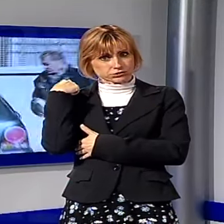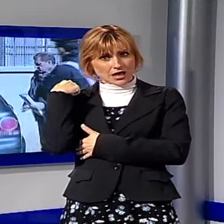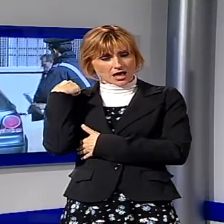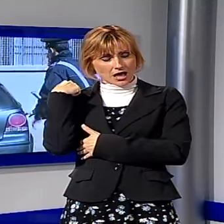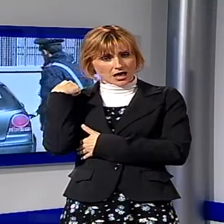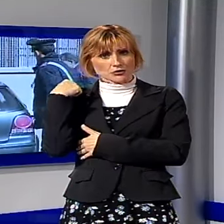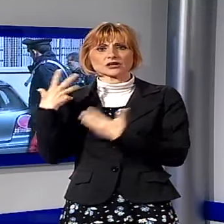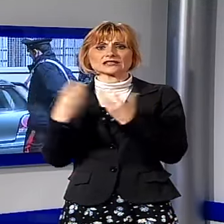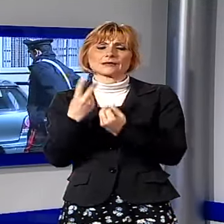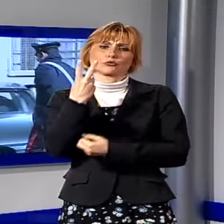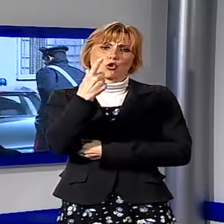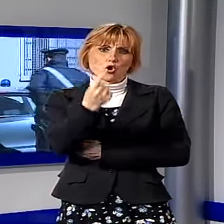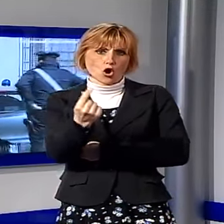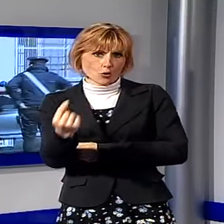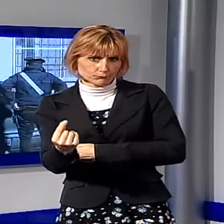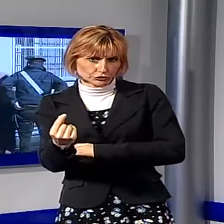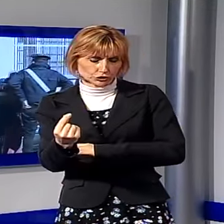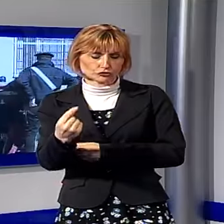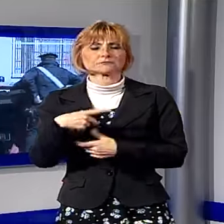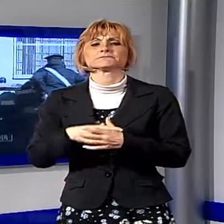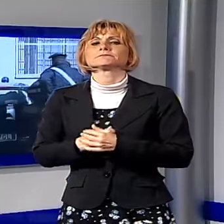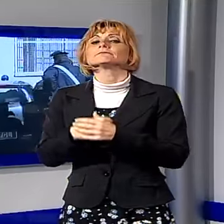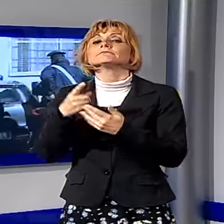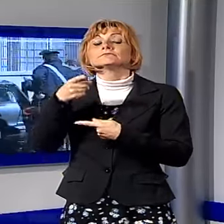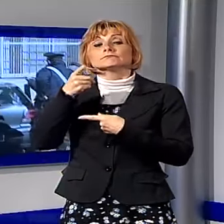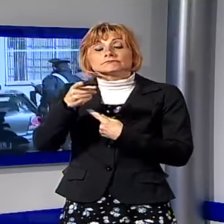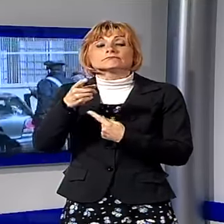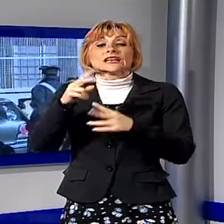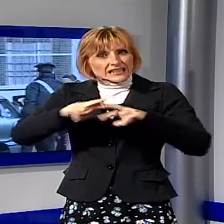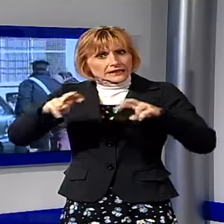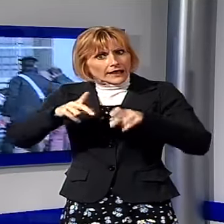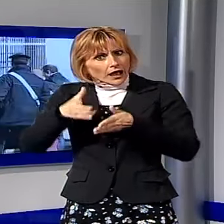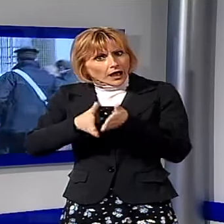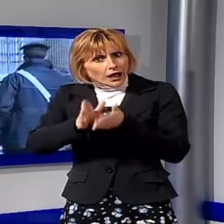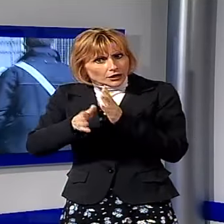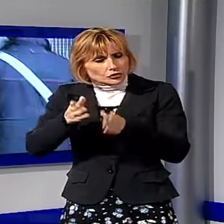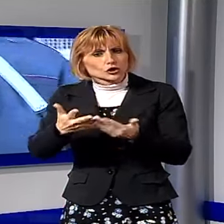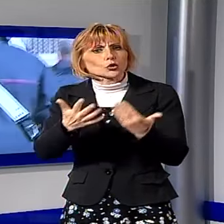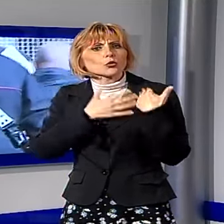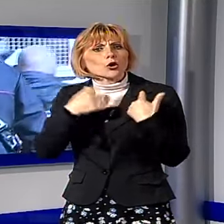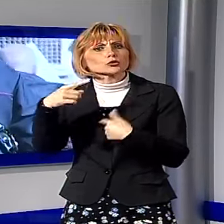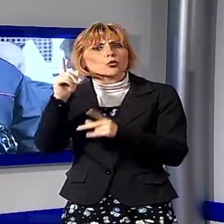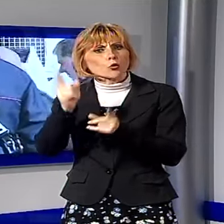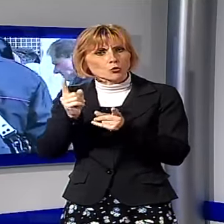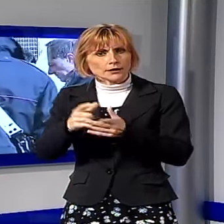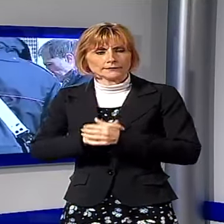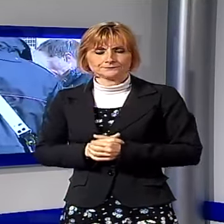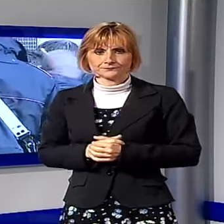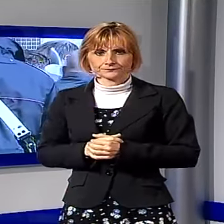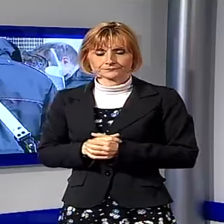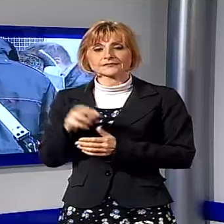complici. Ci sono ancora in corso indagini per chiarire quale ruolo abbia avuto Remorini in questa rapina.